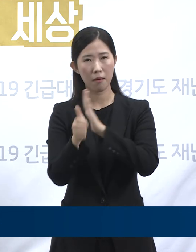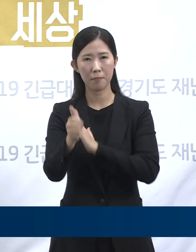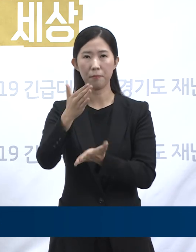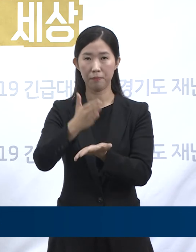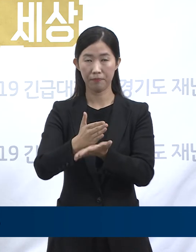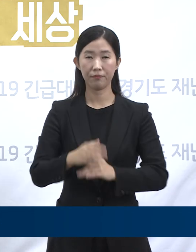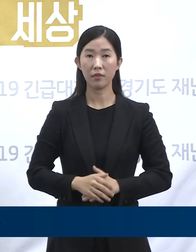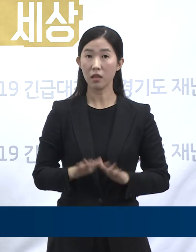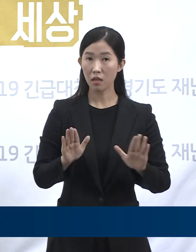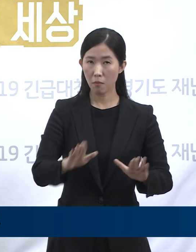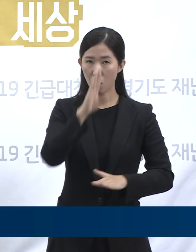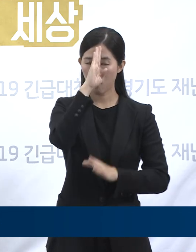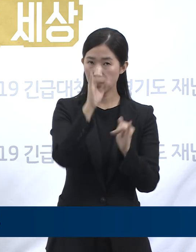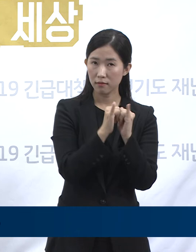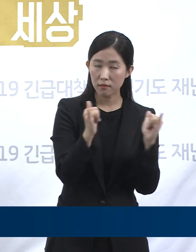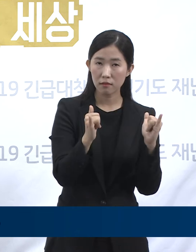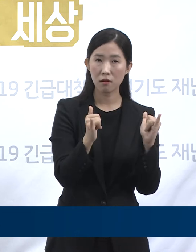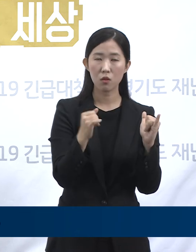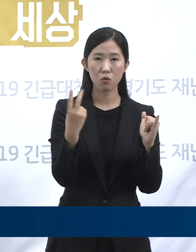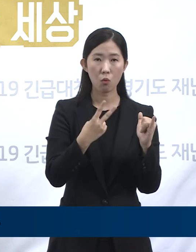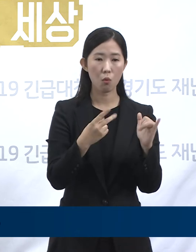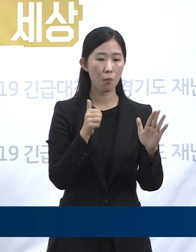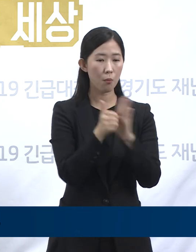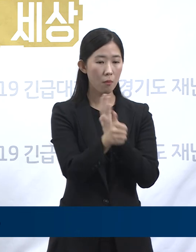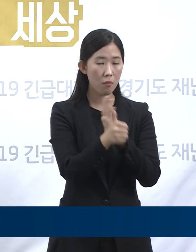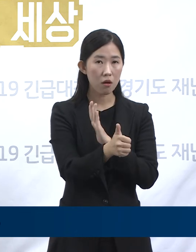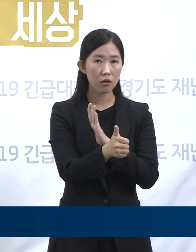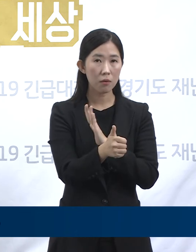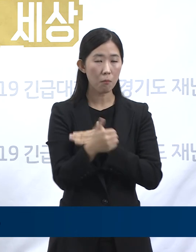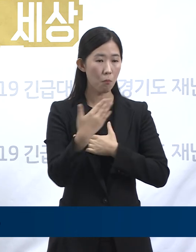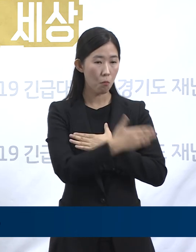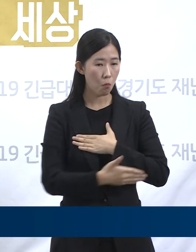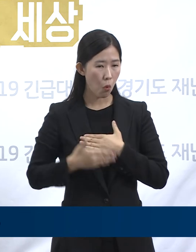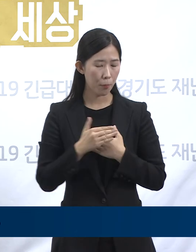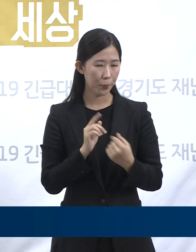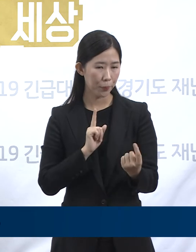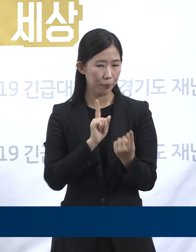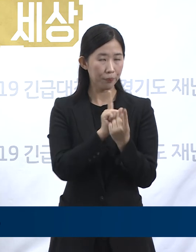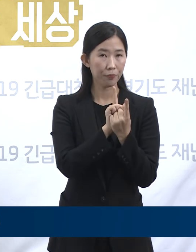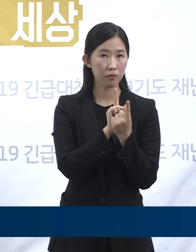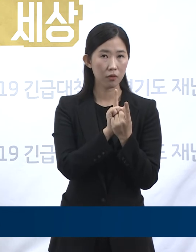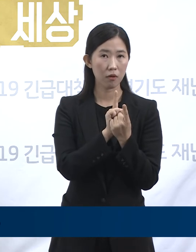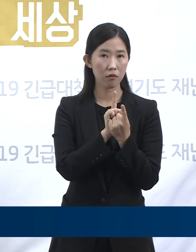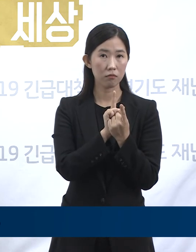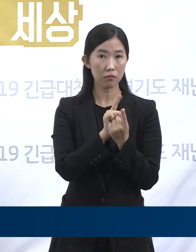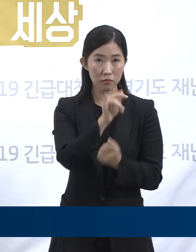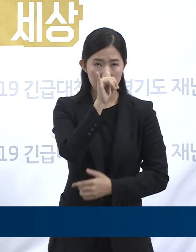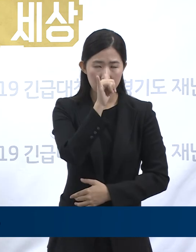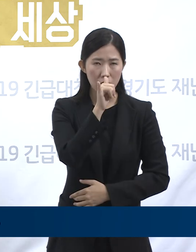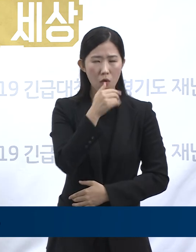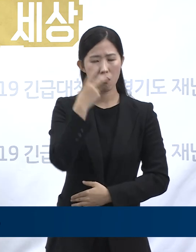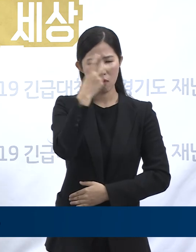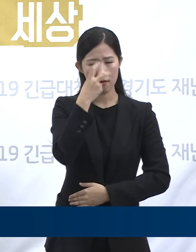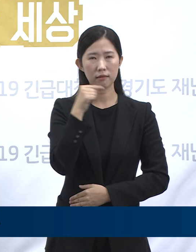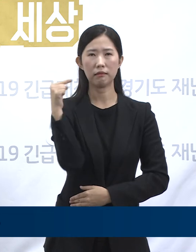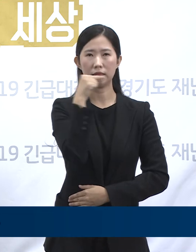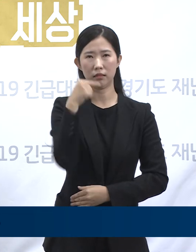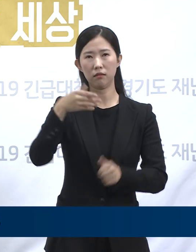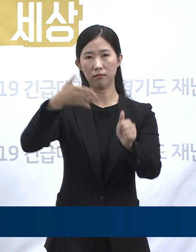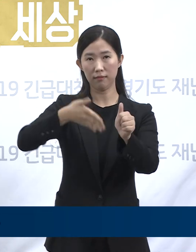입원 환자나 이용자와 직접적인 신체 접촉이 있는 직무를 수행하고 있다면 더욱 철저하게 관리해야만 합니다.